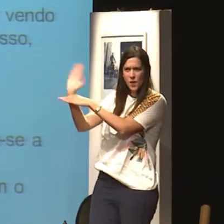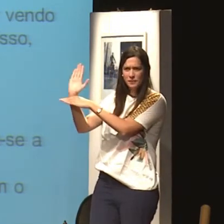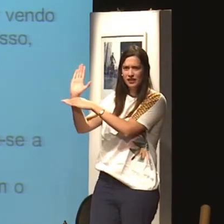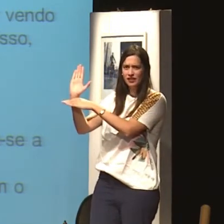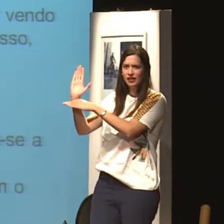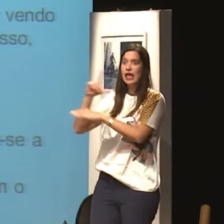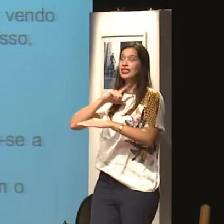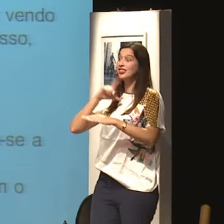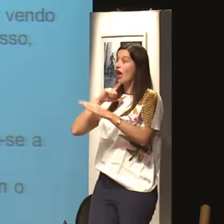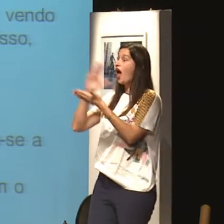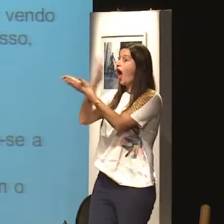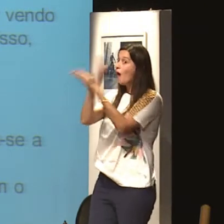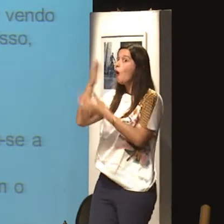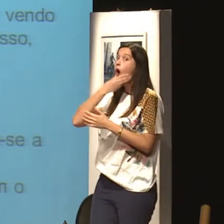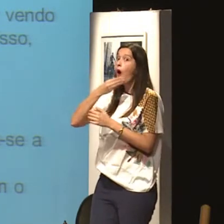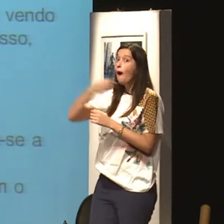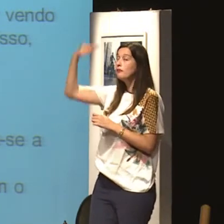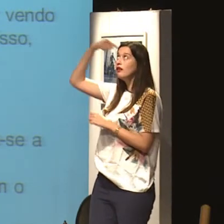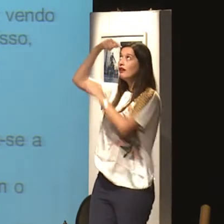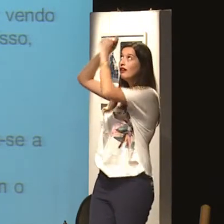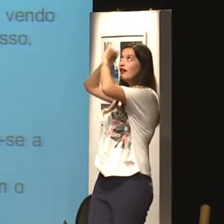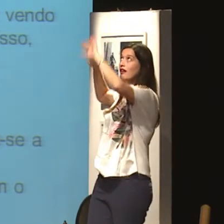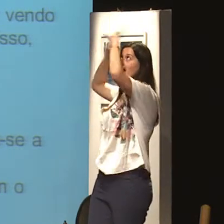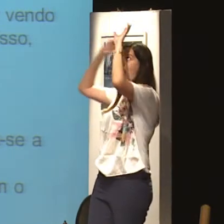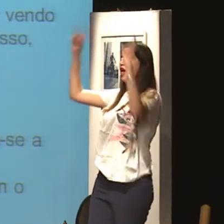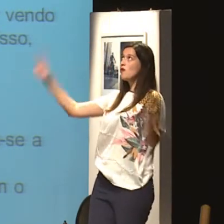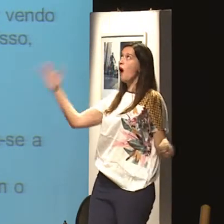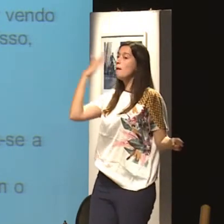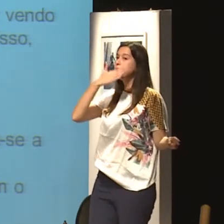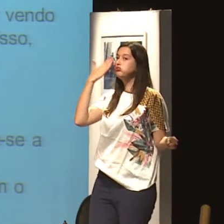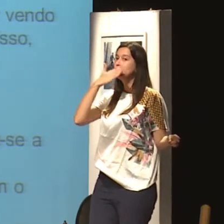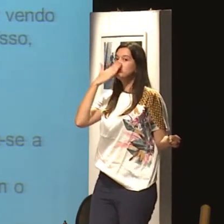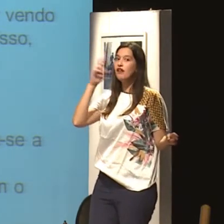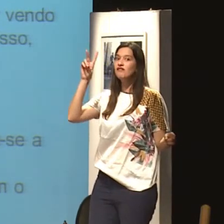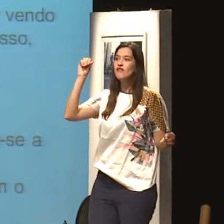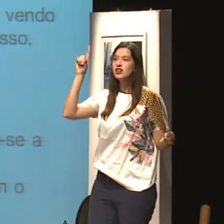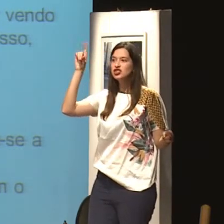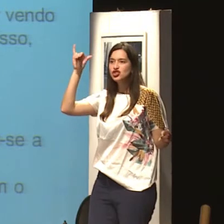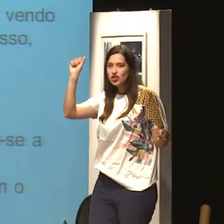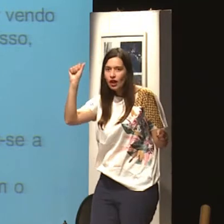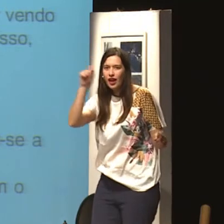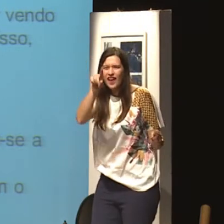E aí o homem quer tratar a mulher dele igual a mulher que ele vê no filme. Ele idealiza aquilo, hum, ela é uma vadia.